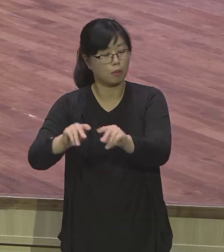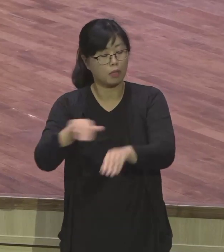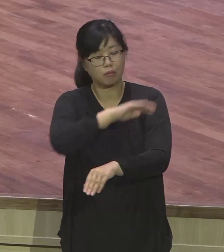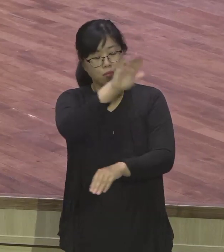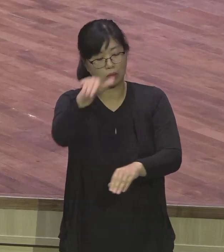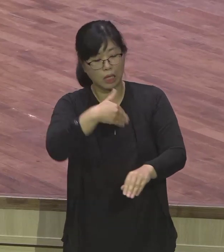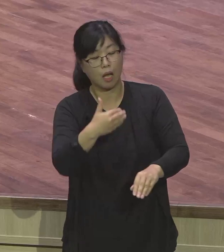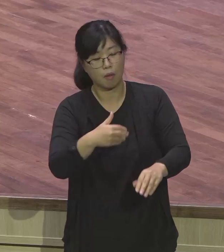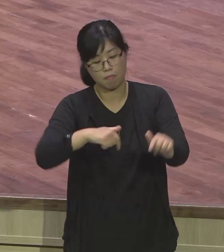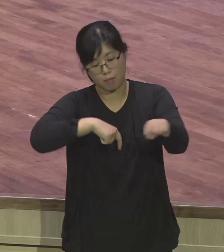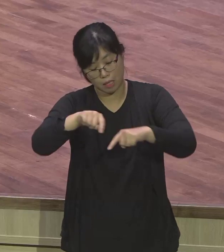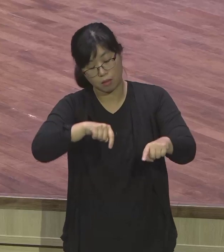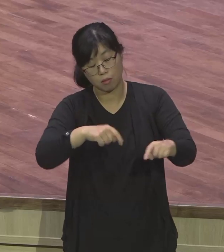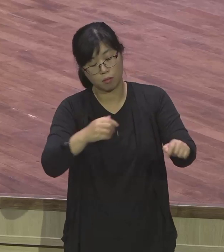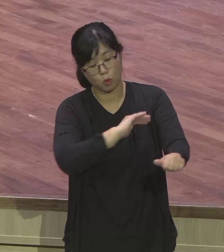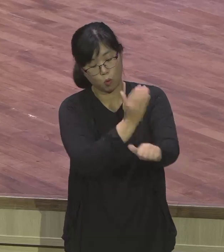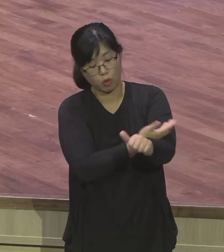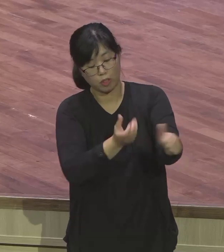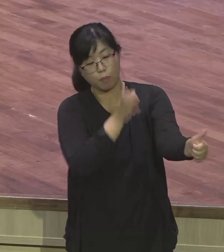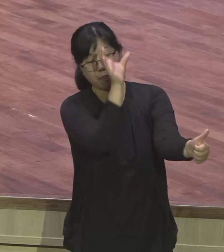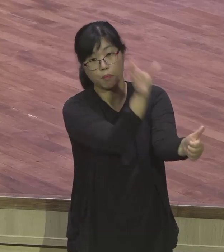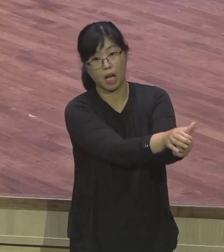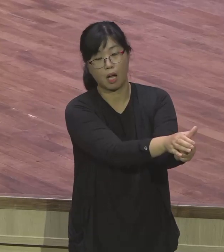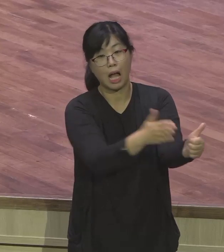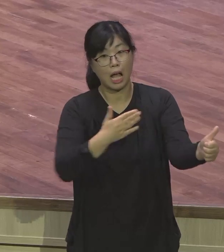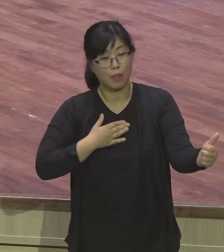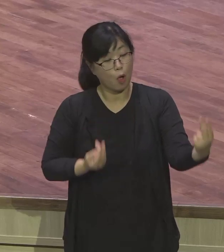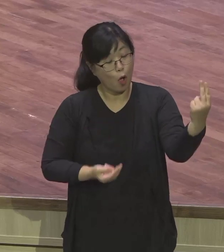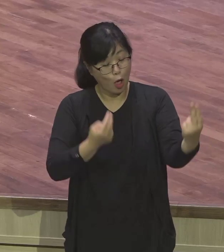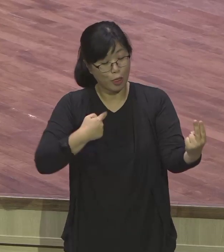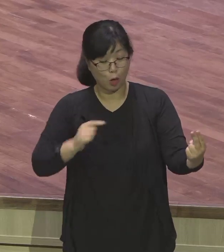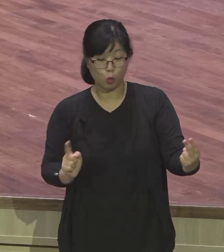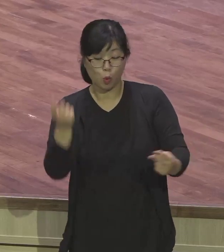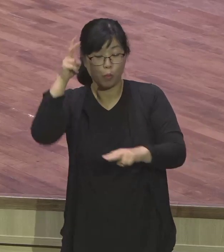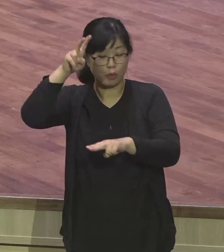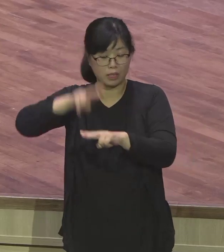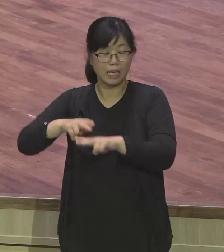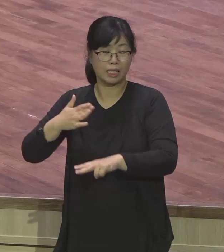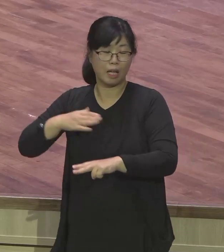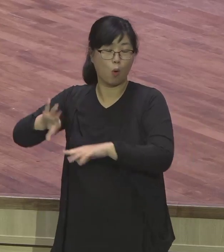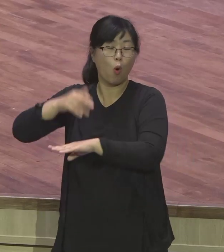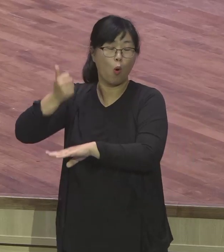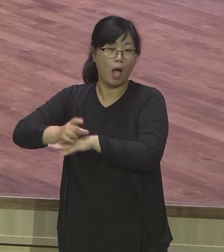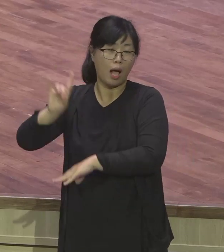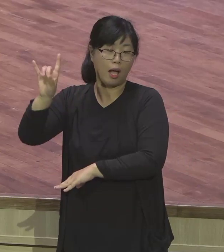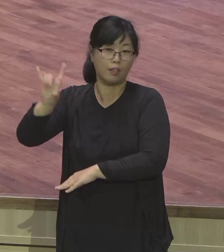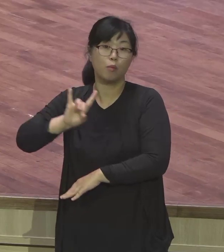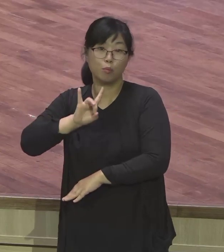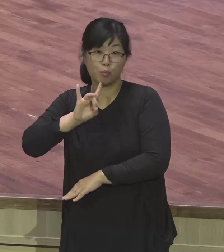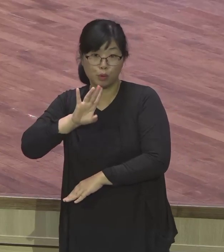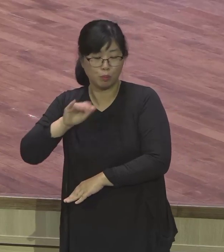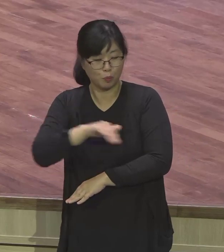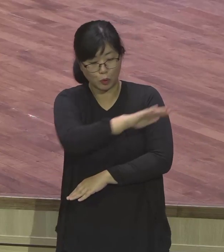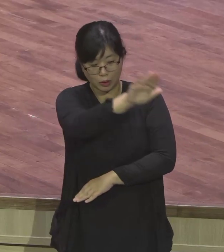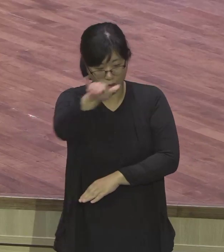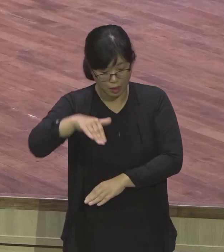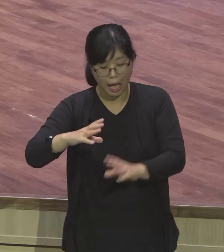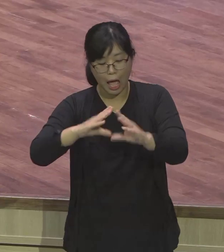예로 돼 내가 너를 애급 온 땅의 총리가 되기 하노라 하고 자기의 인장 반지를 빼어 요새베 손에